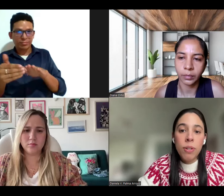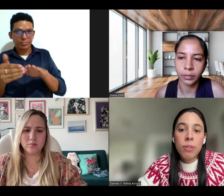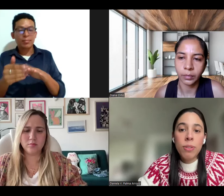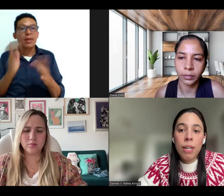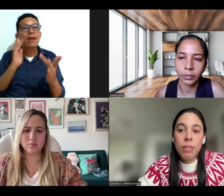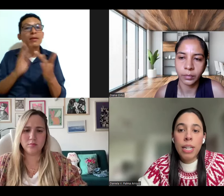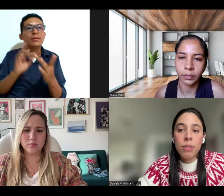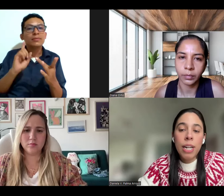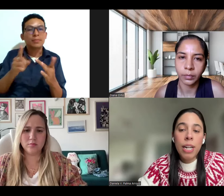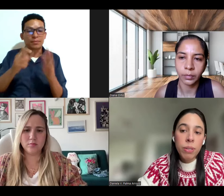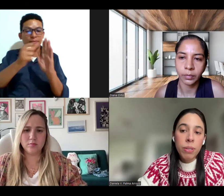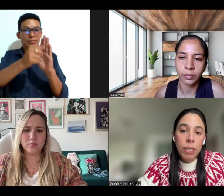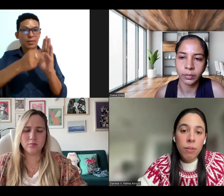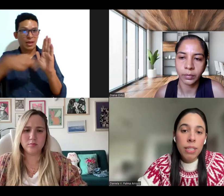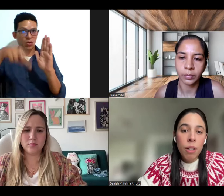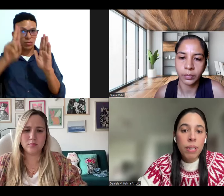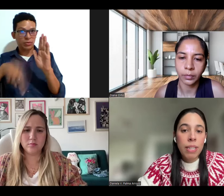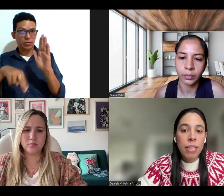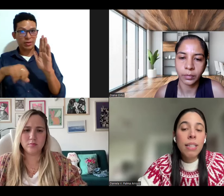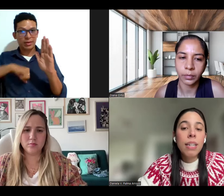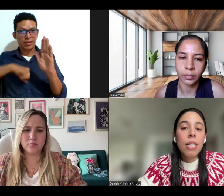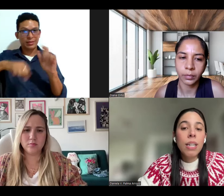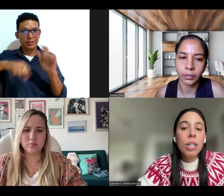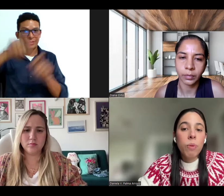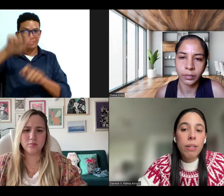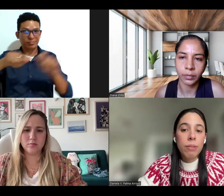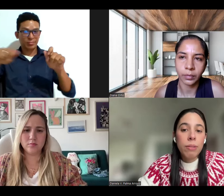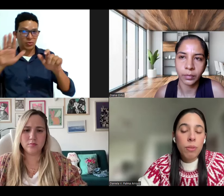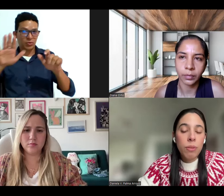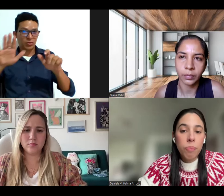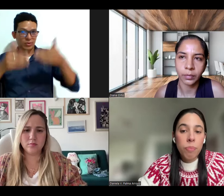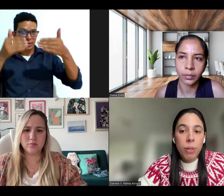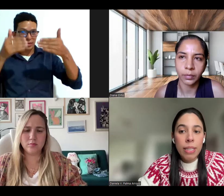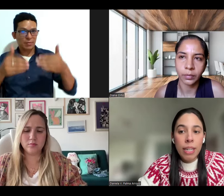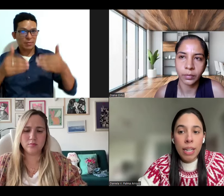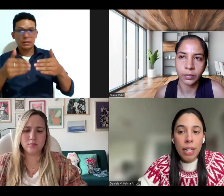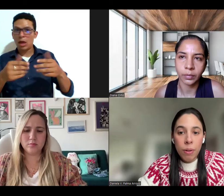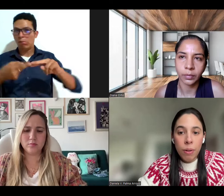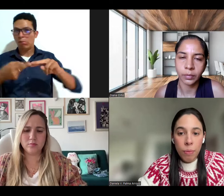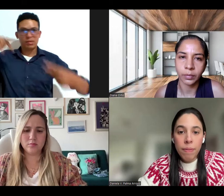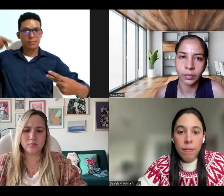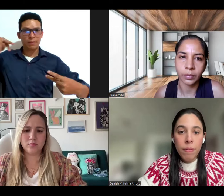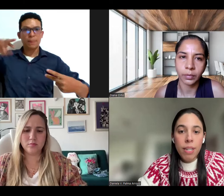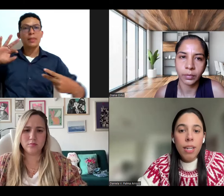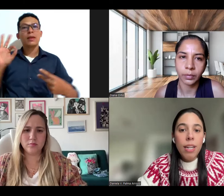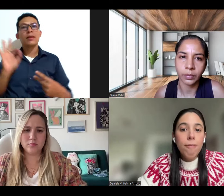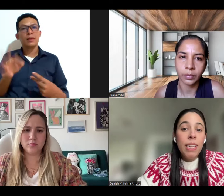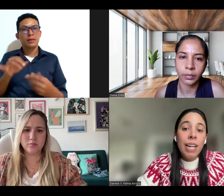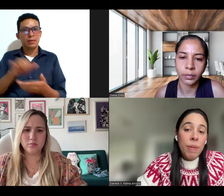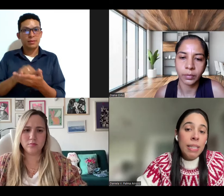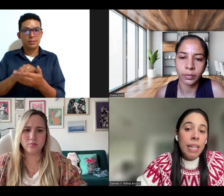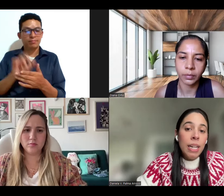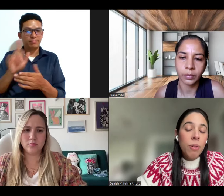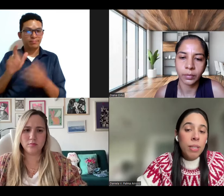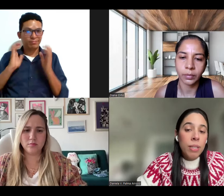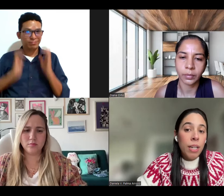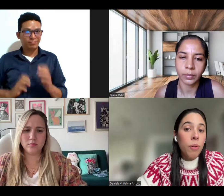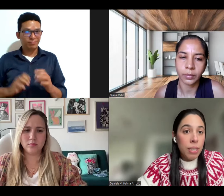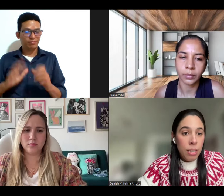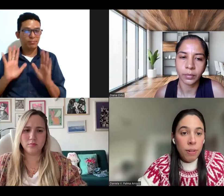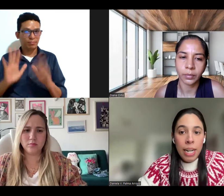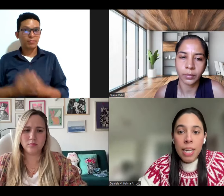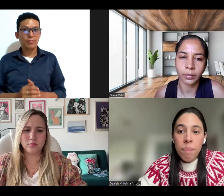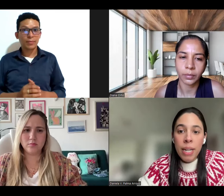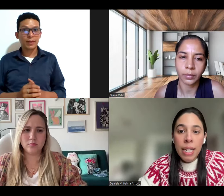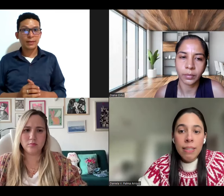Convención sobre los Derechos de las Personas con Discapacidad como la Constitución Política de Colombia. Finalmente, la Corte